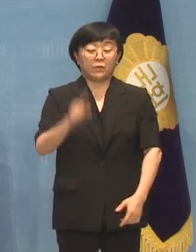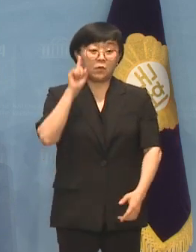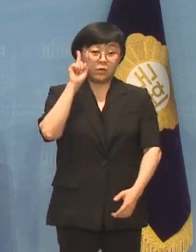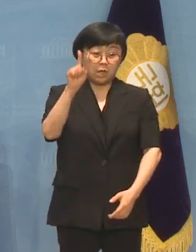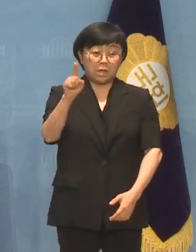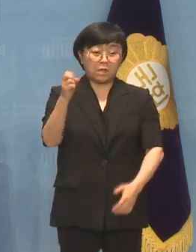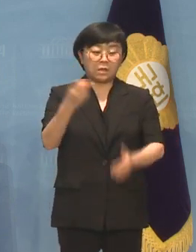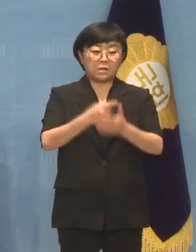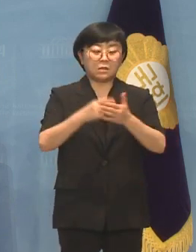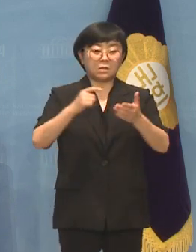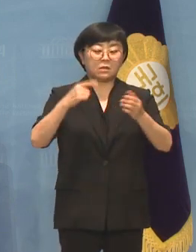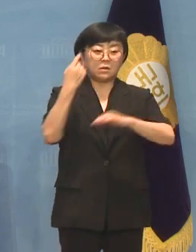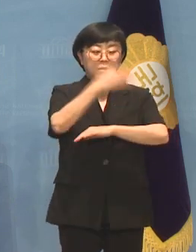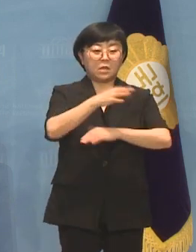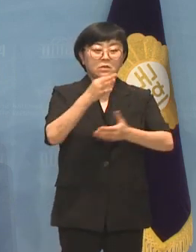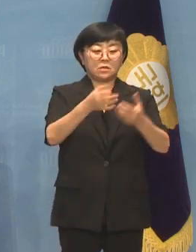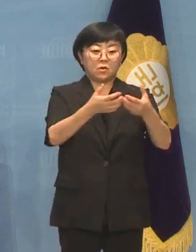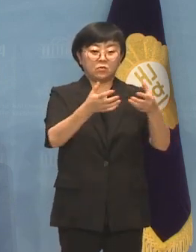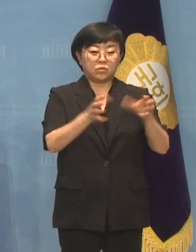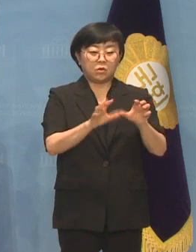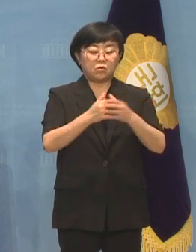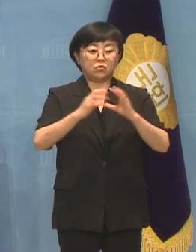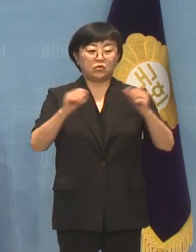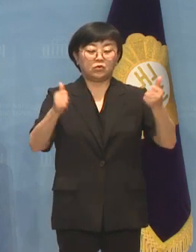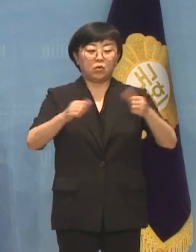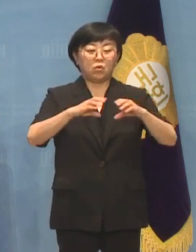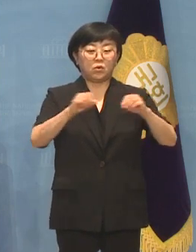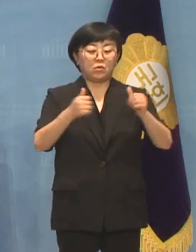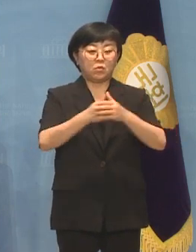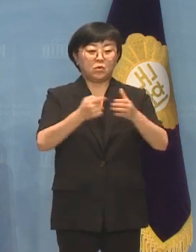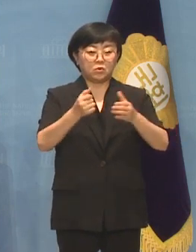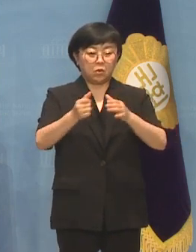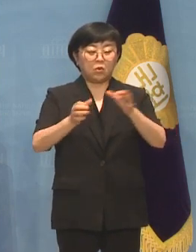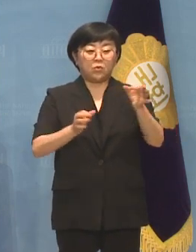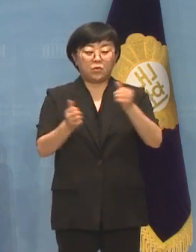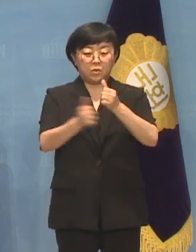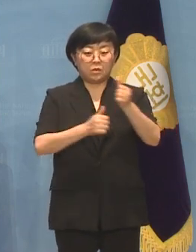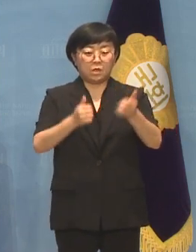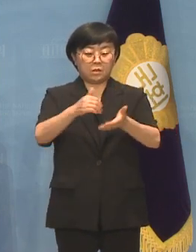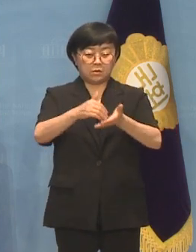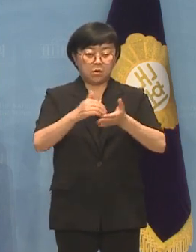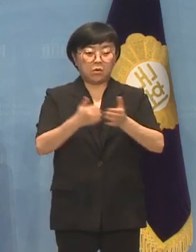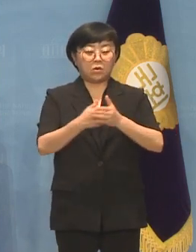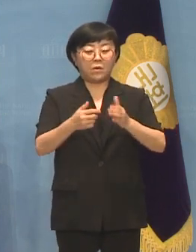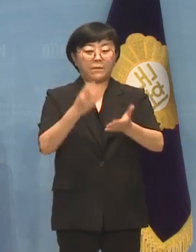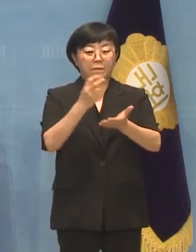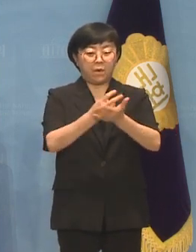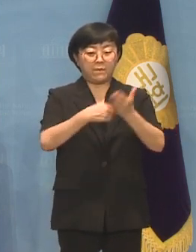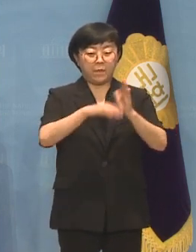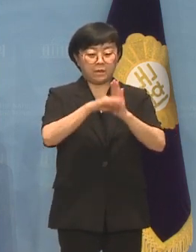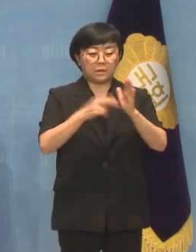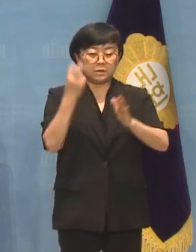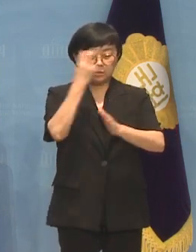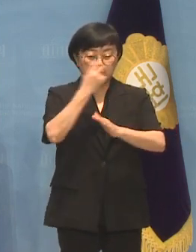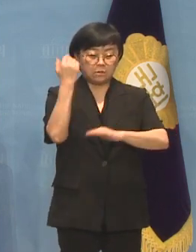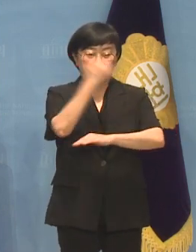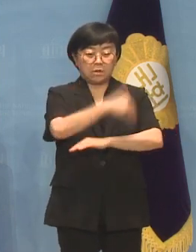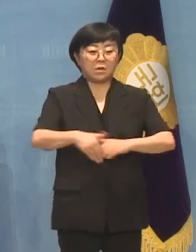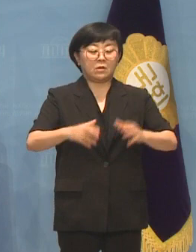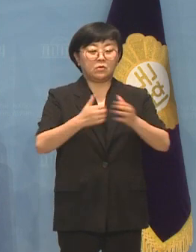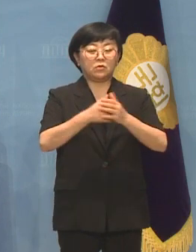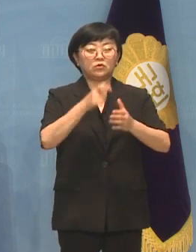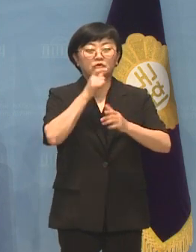내일은 기재위 국토위원회가 소위원회를 열어 법안을 심사할 예정입니다 수요일은